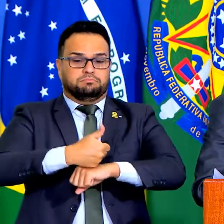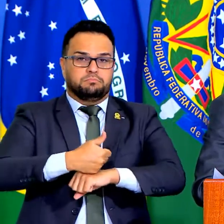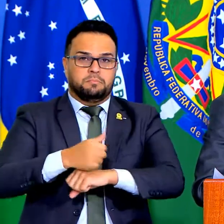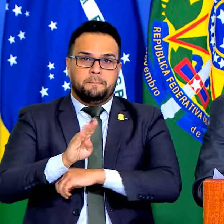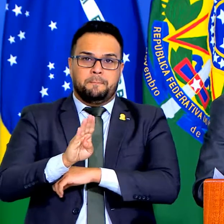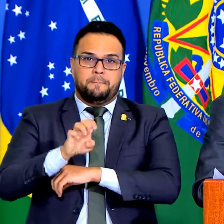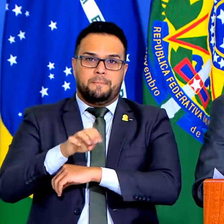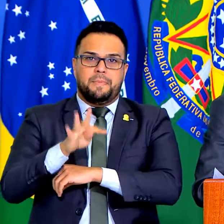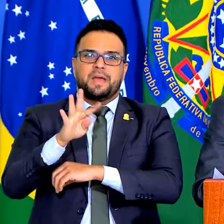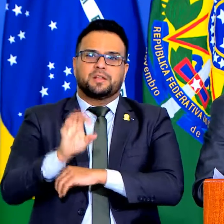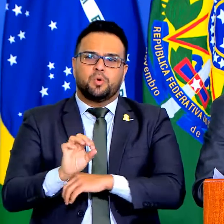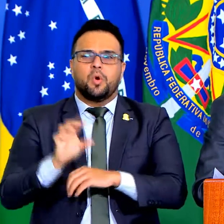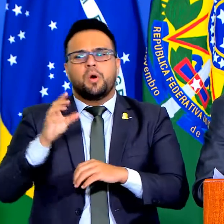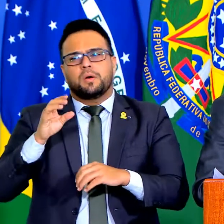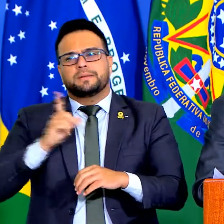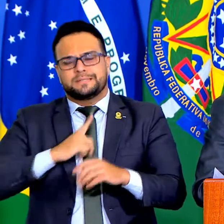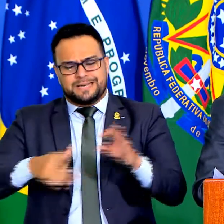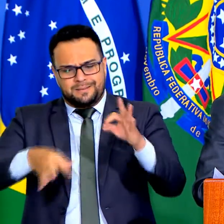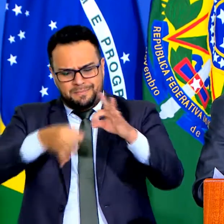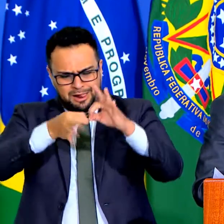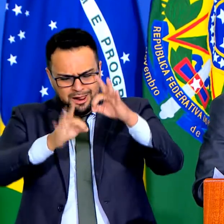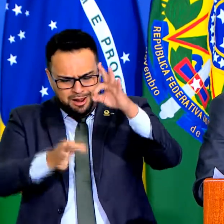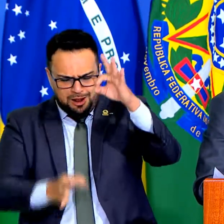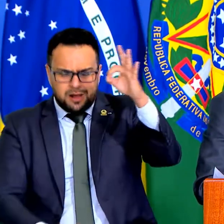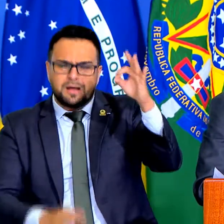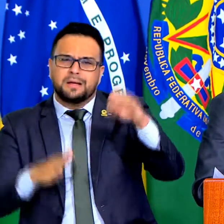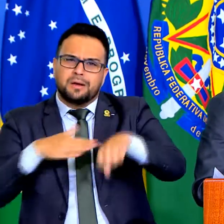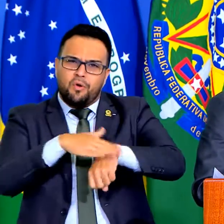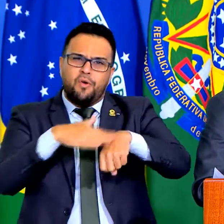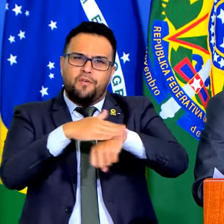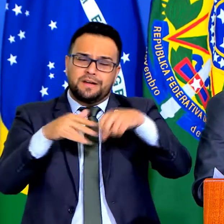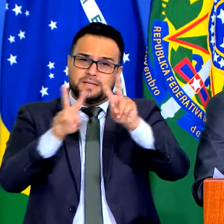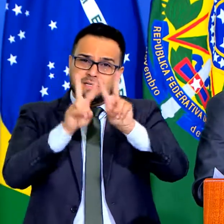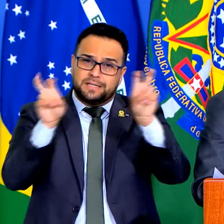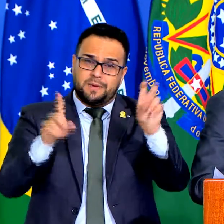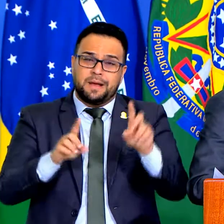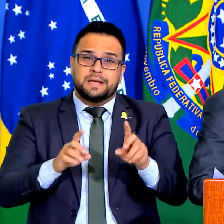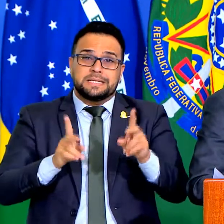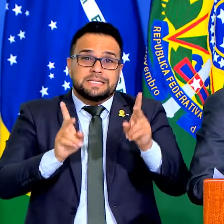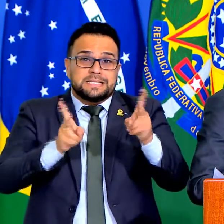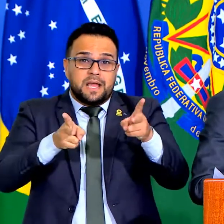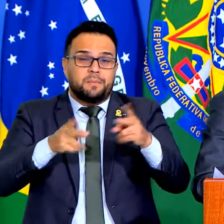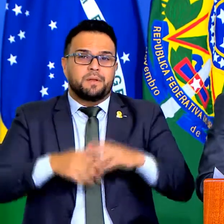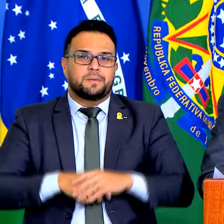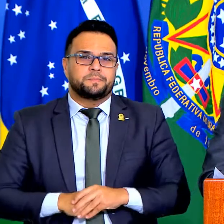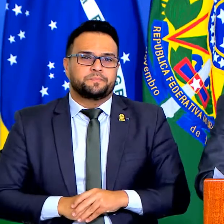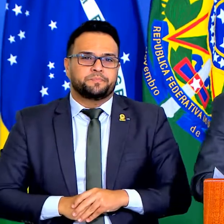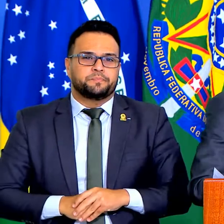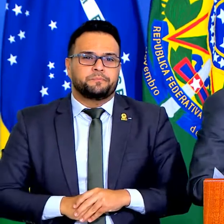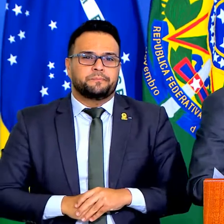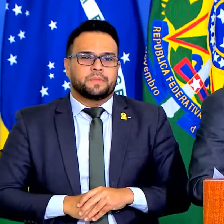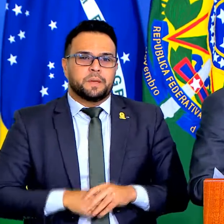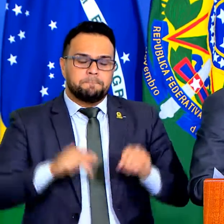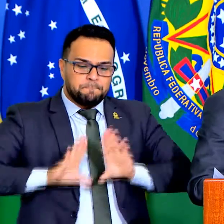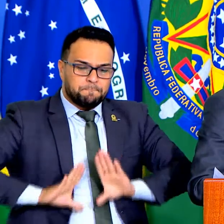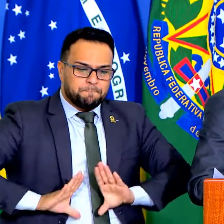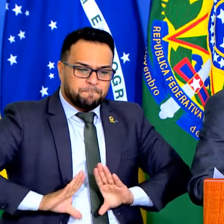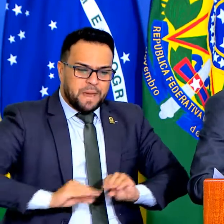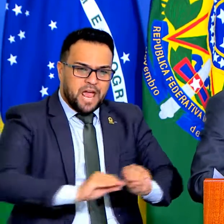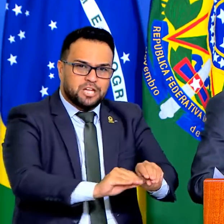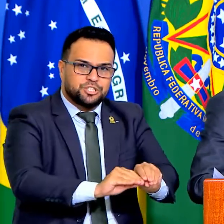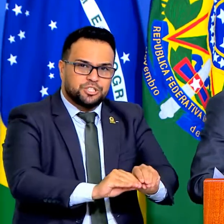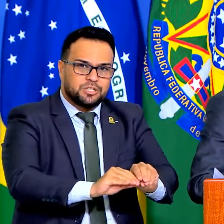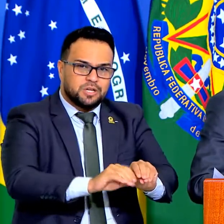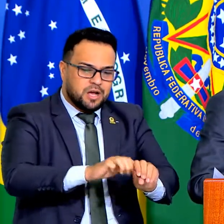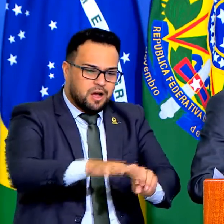Teria muito a conversar sobre essas questões e cada vez que a gente toca fogo, Paulo Guedes, no linha de rato, não